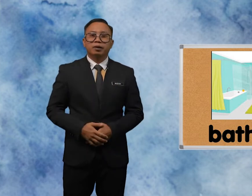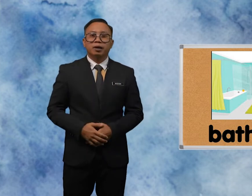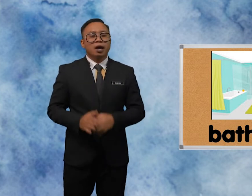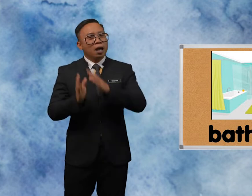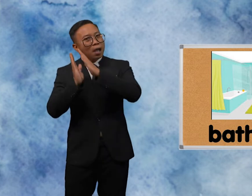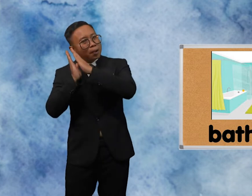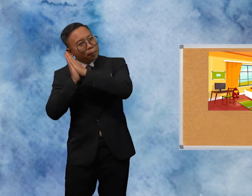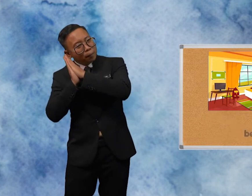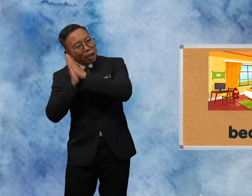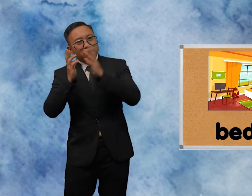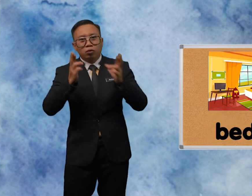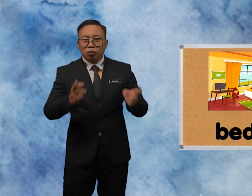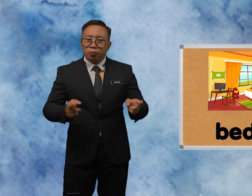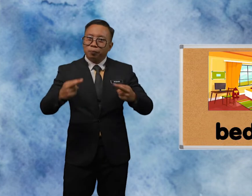Bed Room